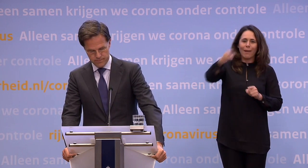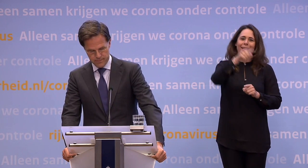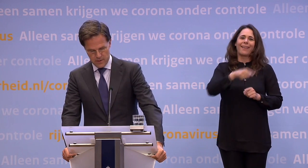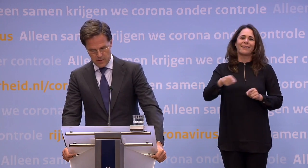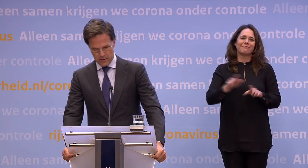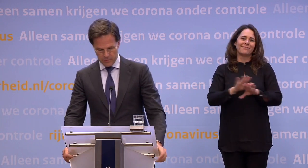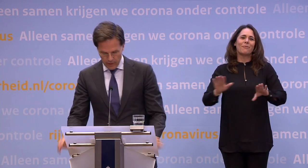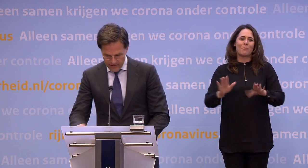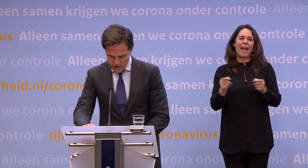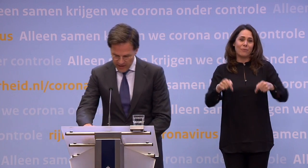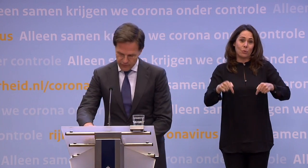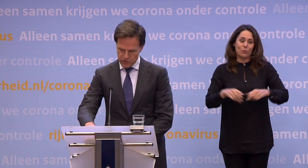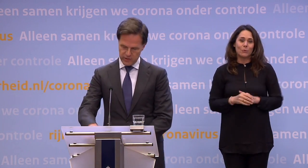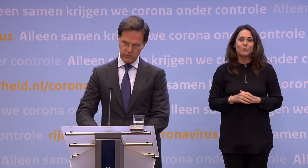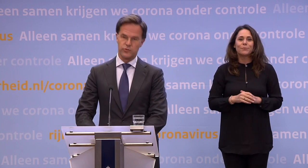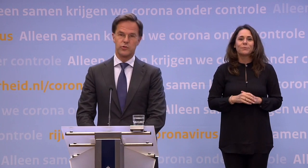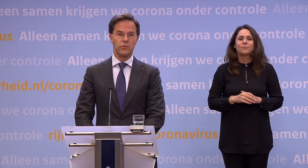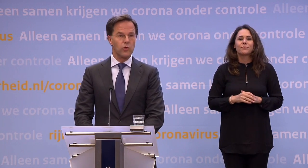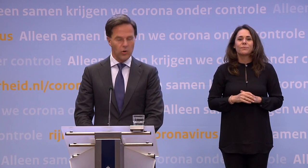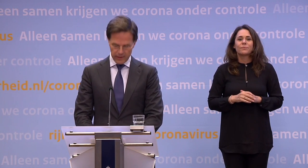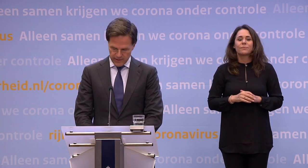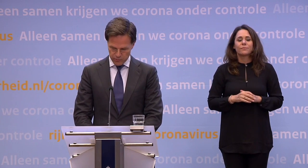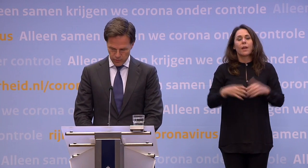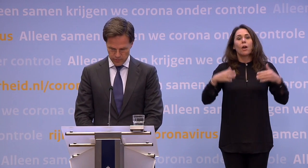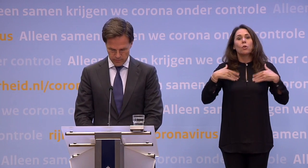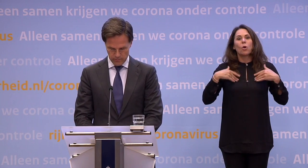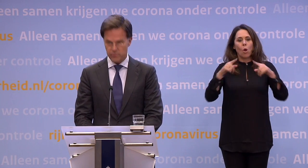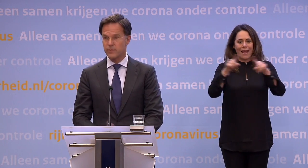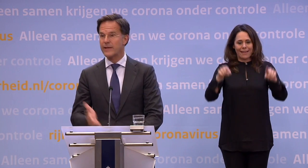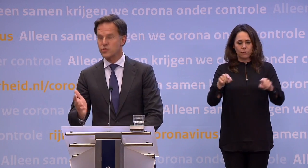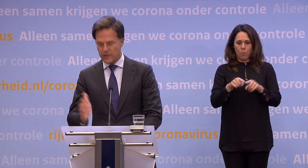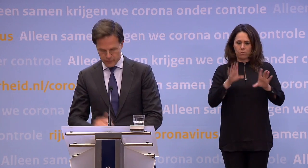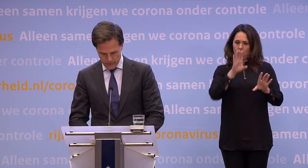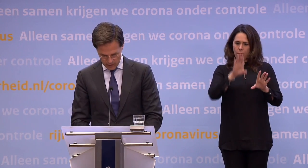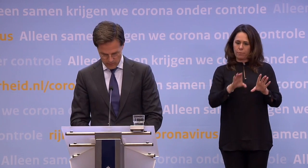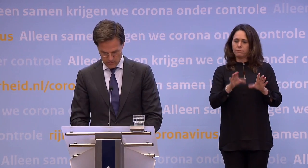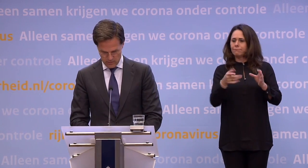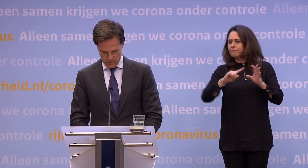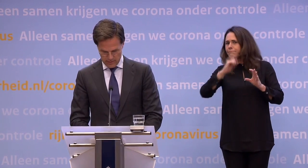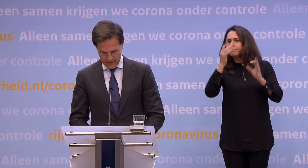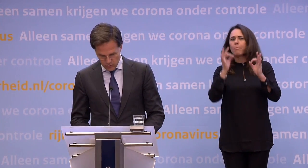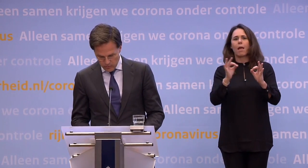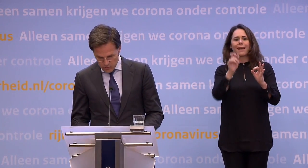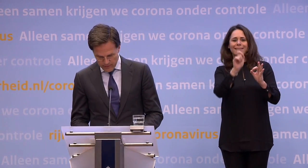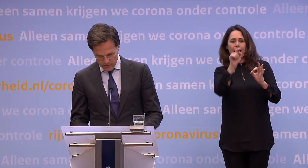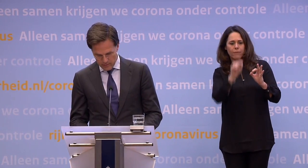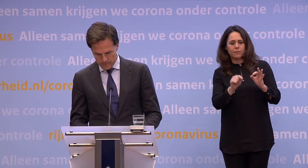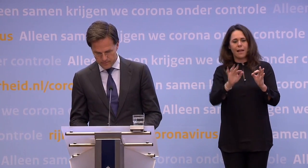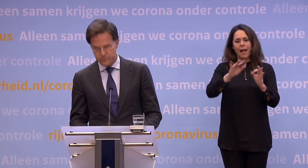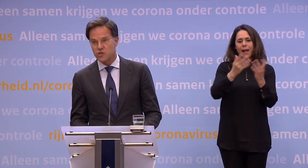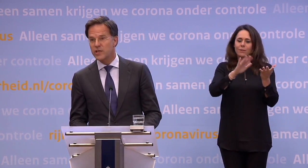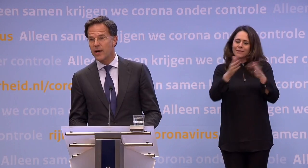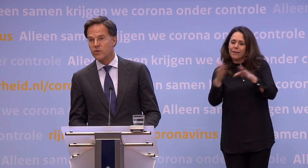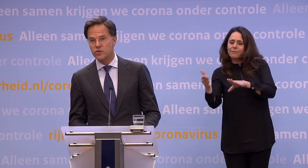De belangrijkste cijfers in ons corona-dashboard... ...het aantal sterfgevallen, het aantal nieuwe besmettingen...